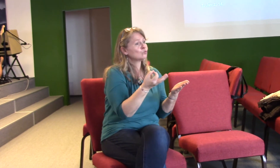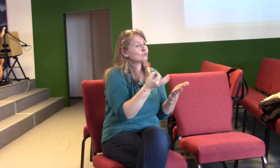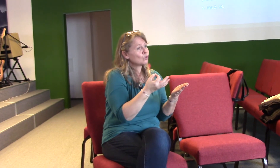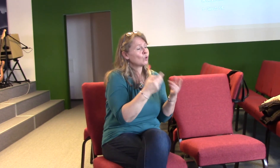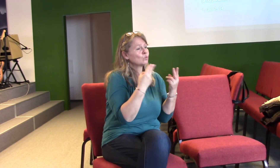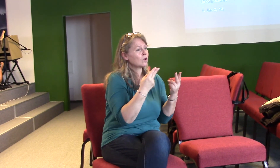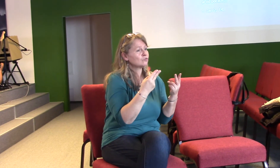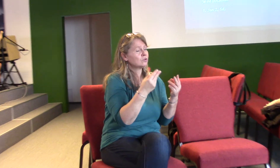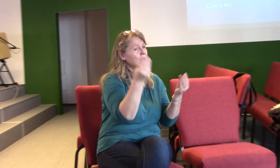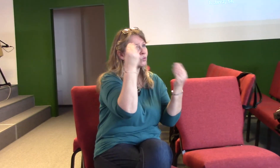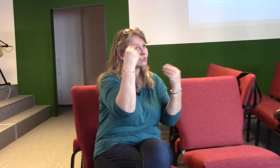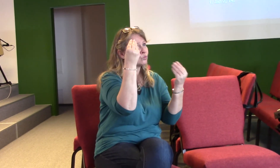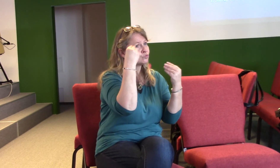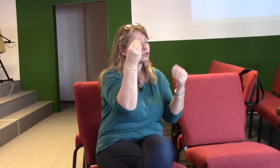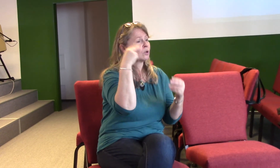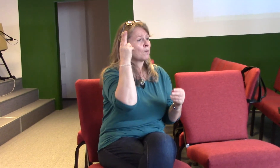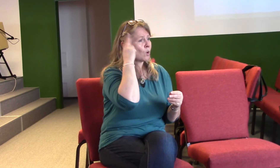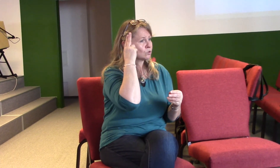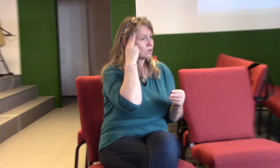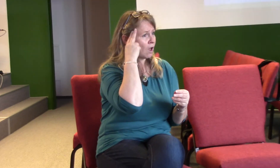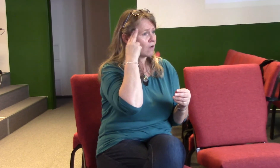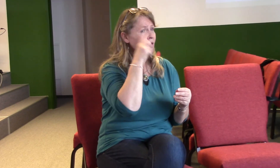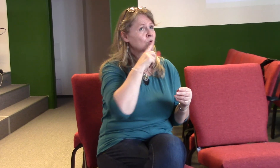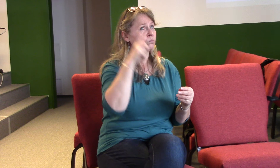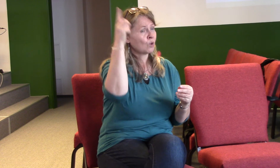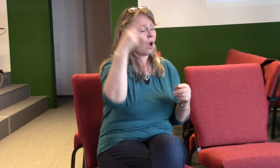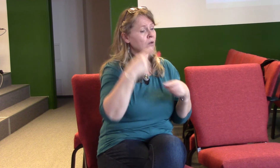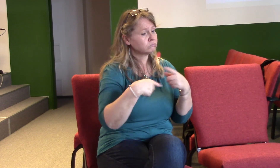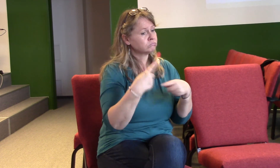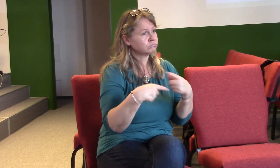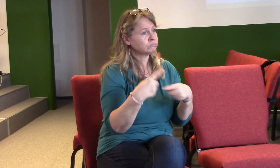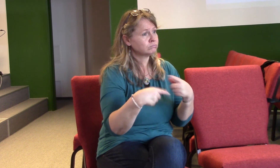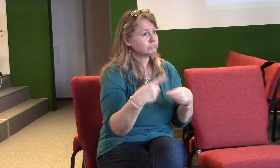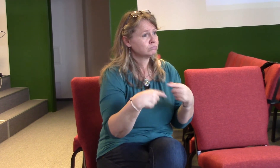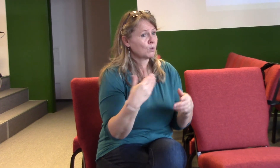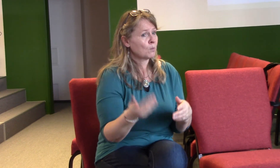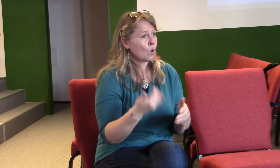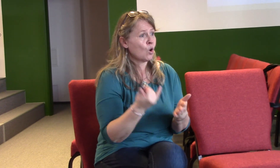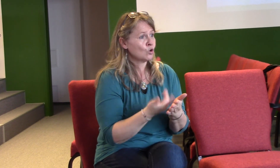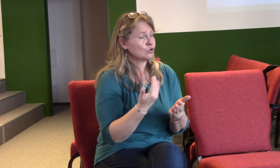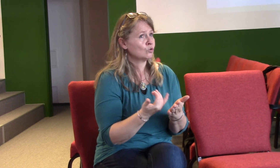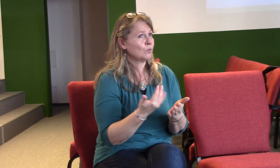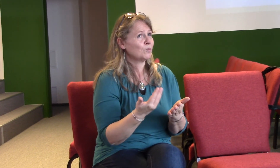ho bude náplní i nekonečného věčného života. Protože Bůh je poznatelný a je tak